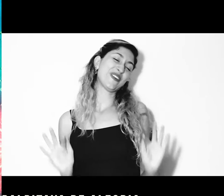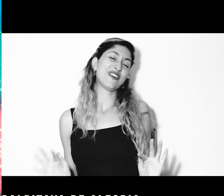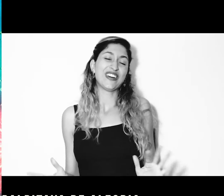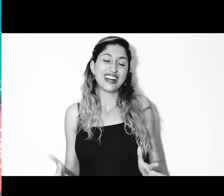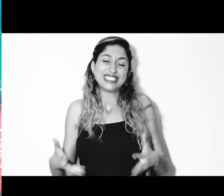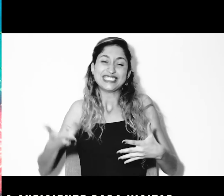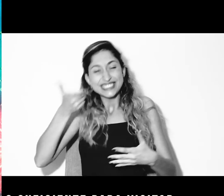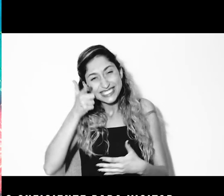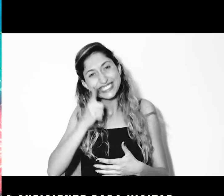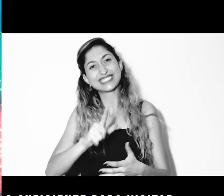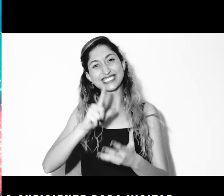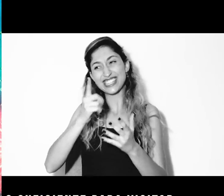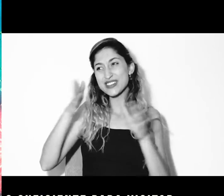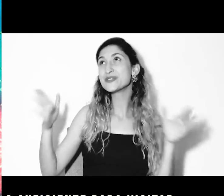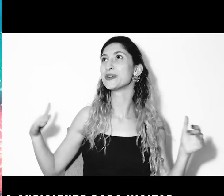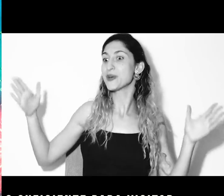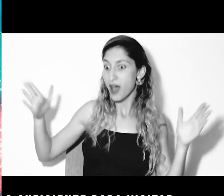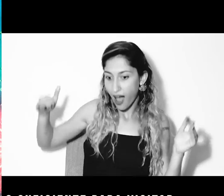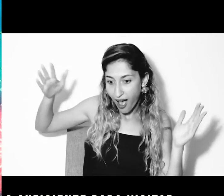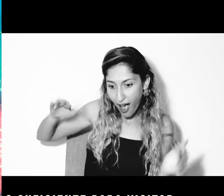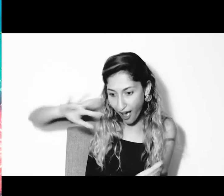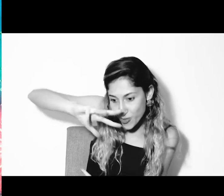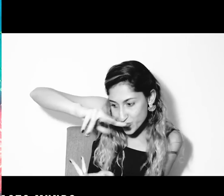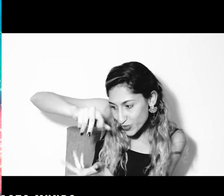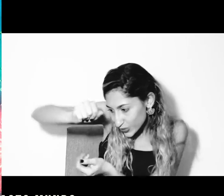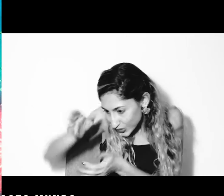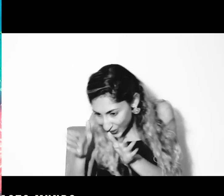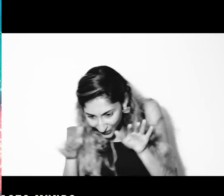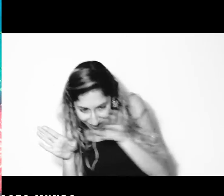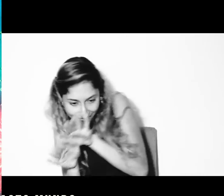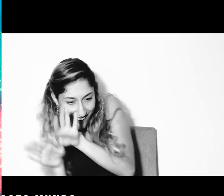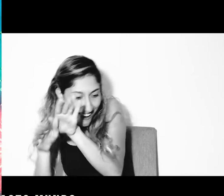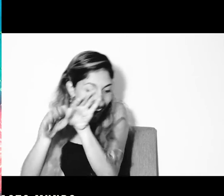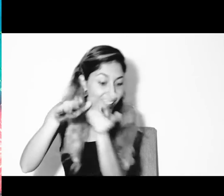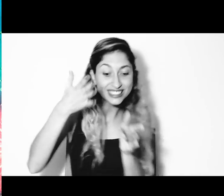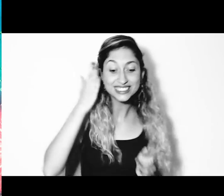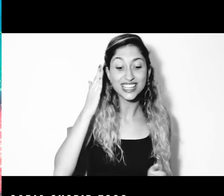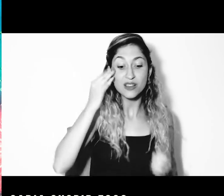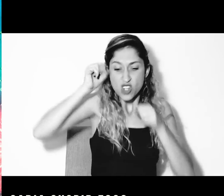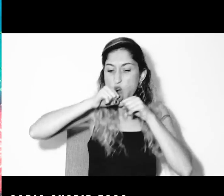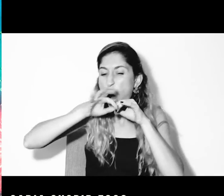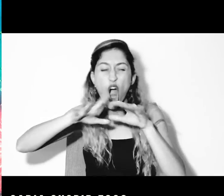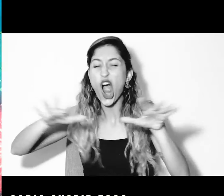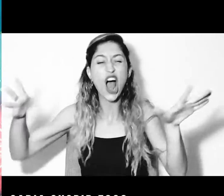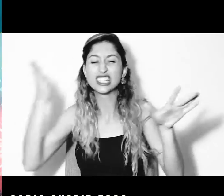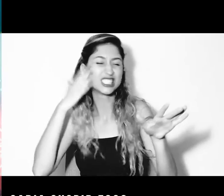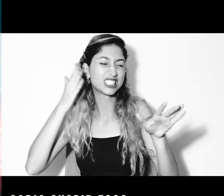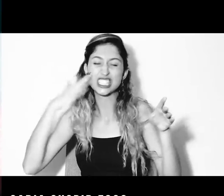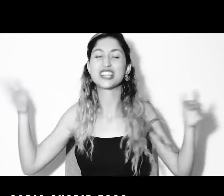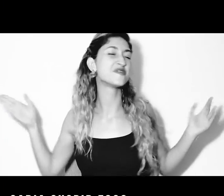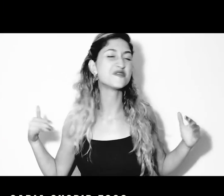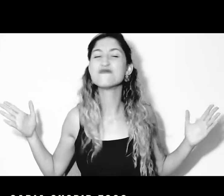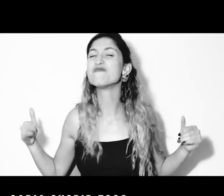Agora era grande o suficiente para visitar o vasto mundo. Sabia voar. Sabia cuspir fogo.